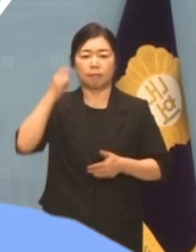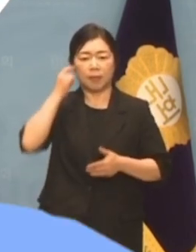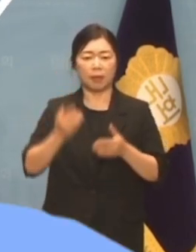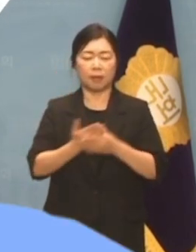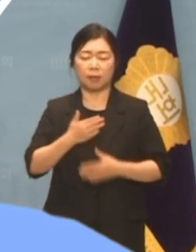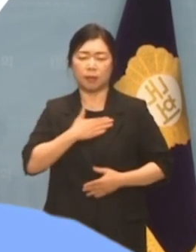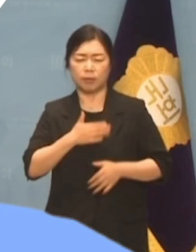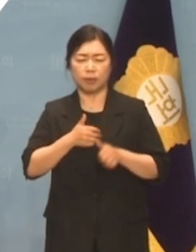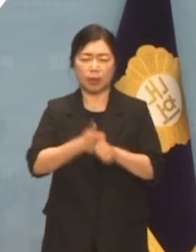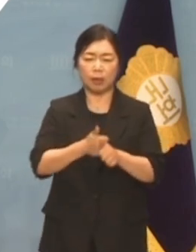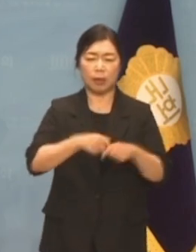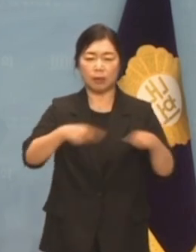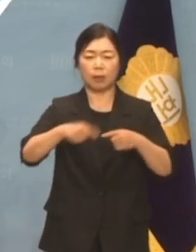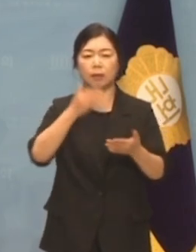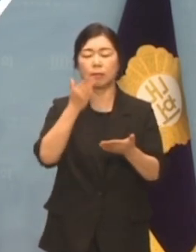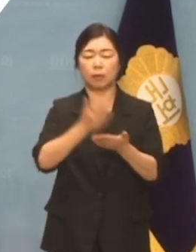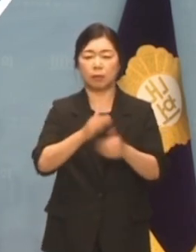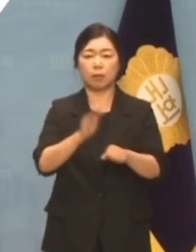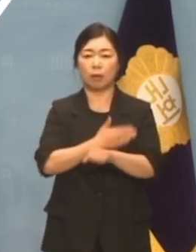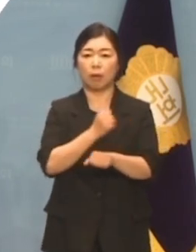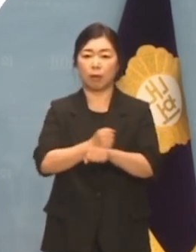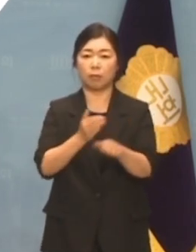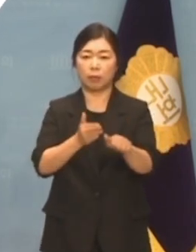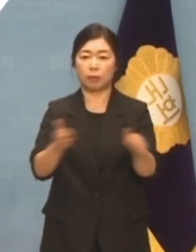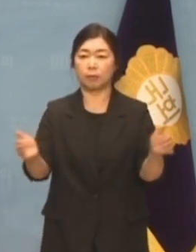대해 사과하십시오. 이사희입니다. 이사희입니다.